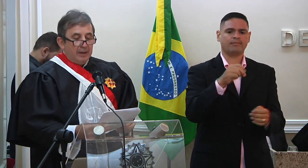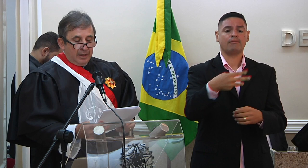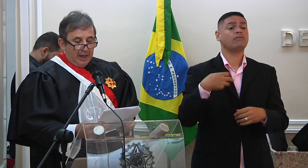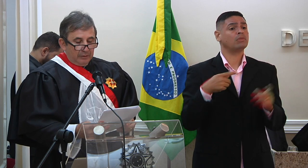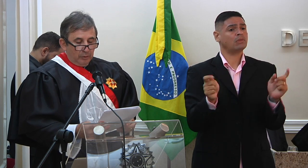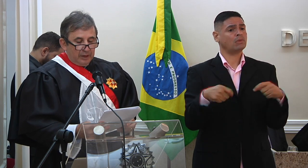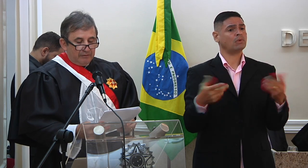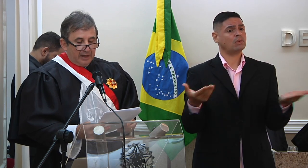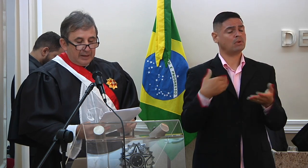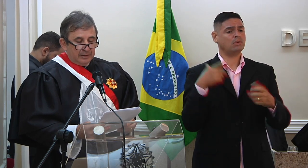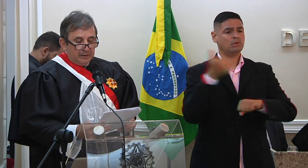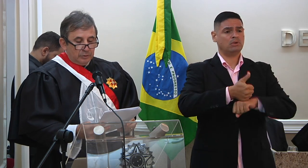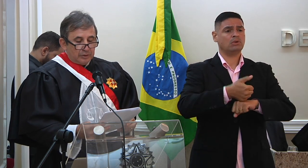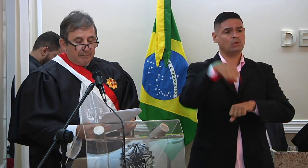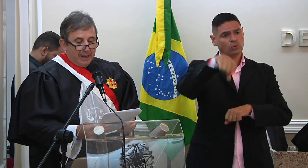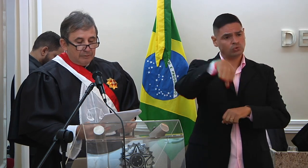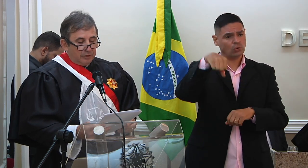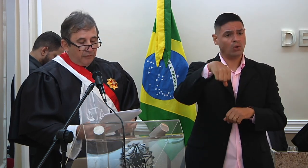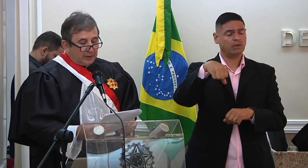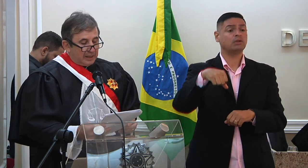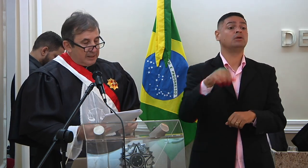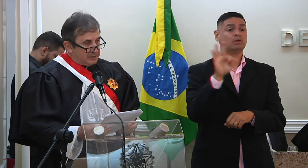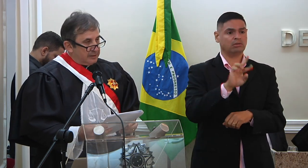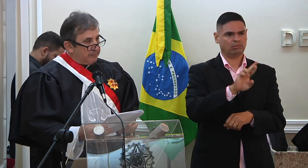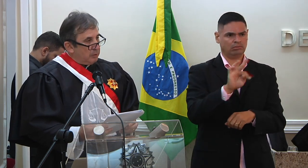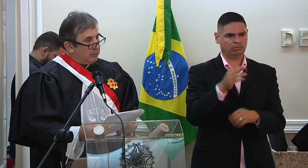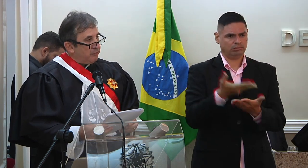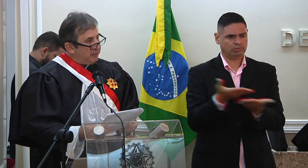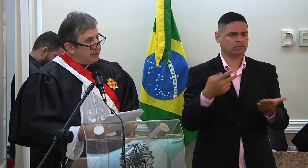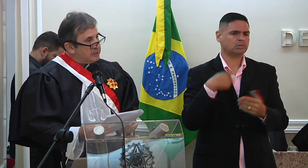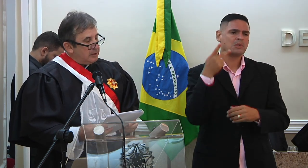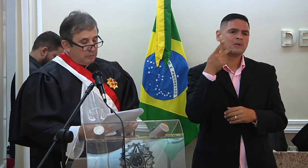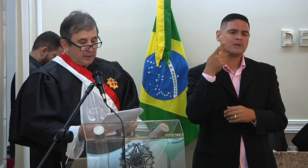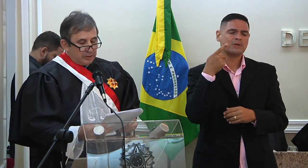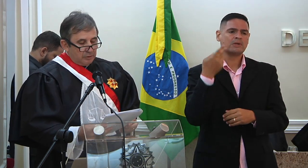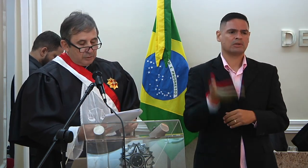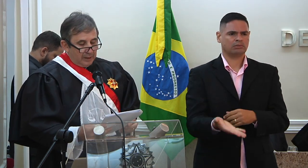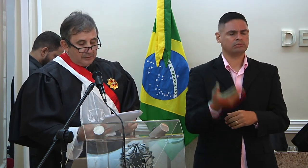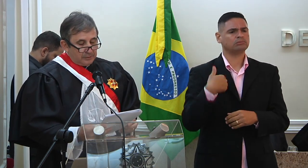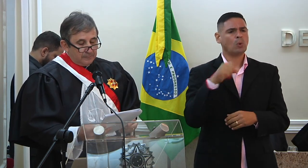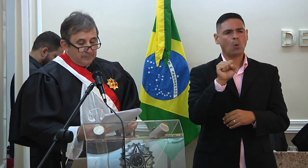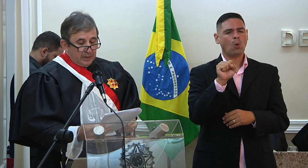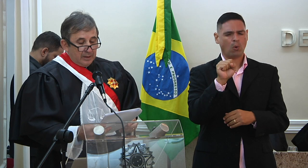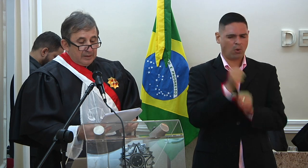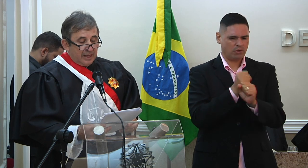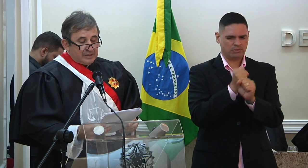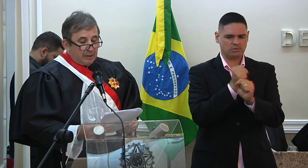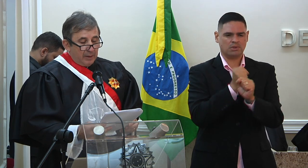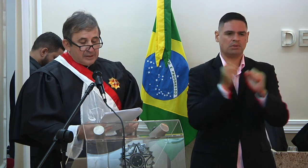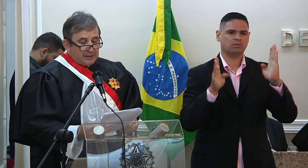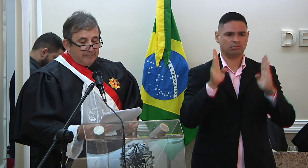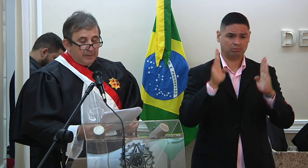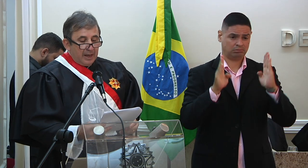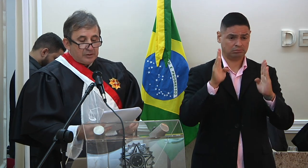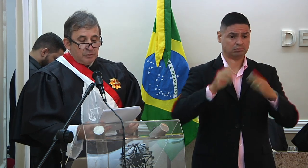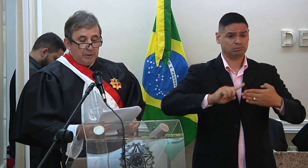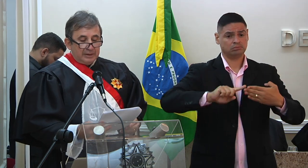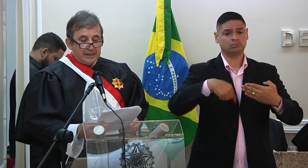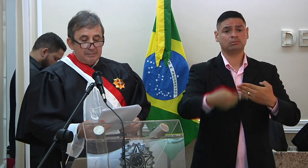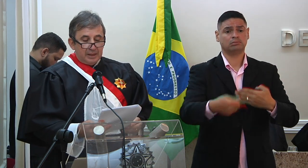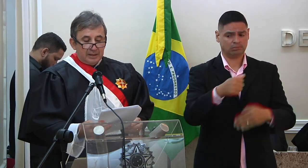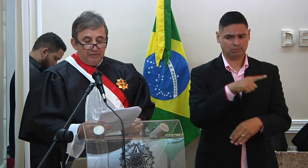comandar a 9ª Vara do Trabalho de Fortaleza, o que fez durante 8 anos. Na sequência,